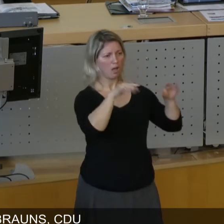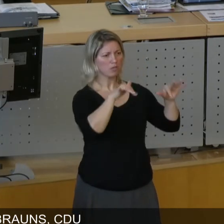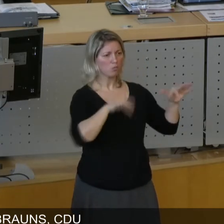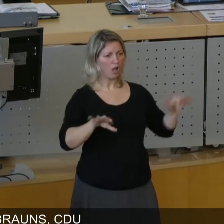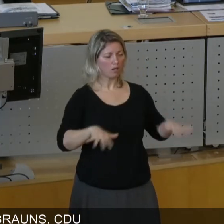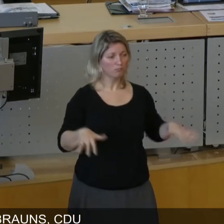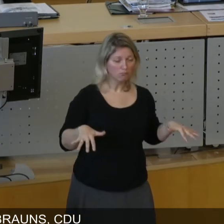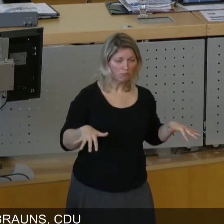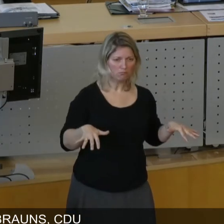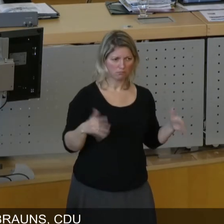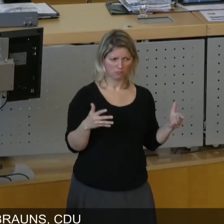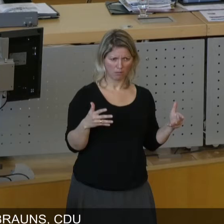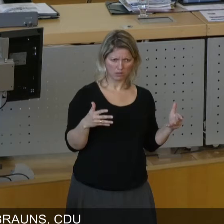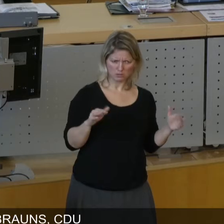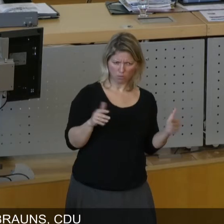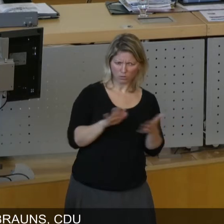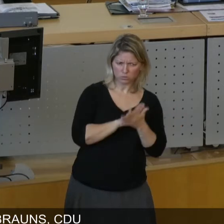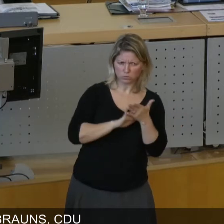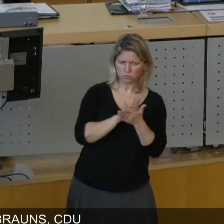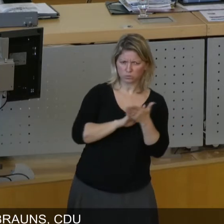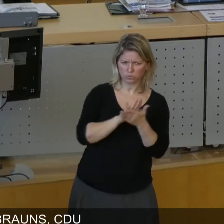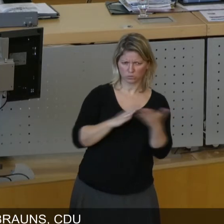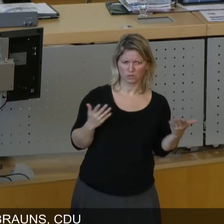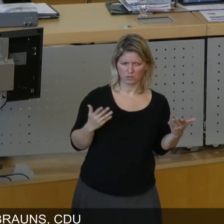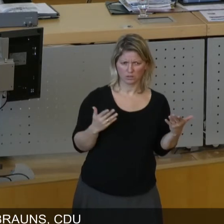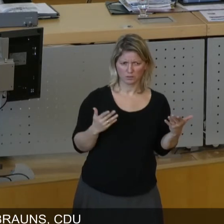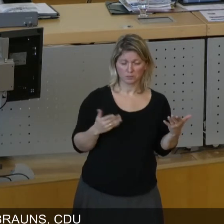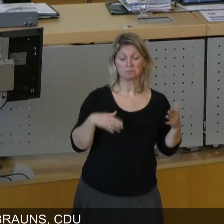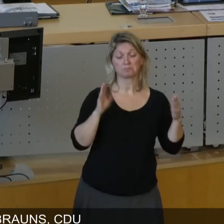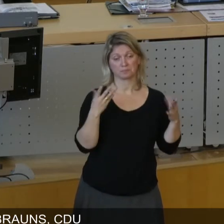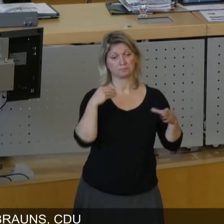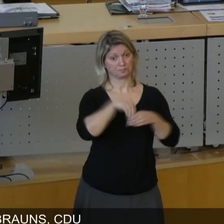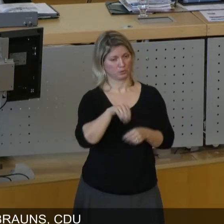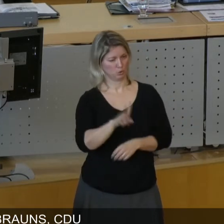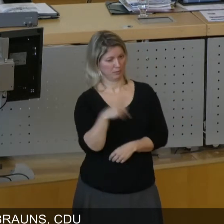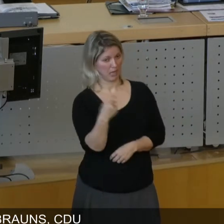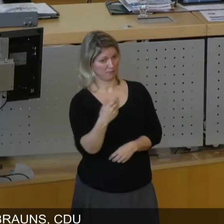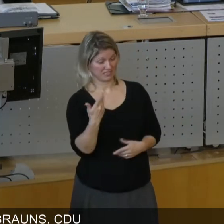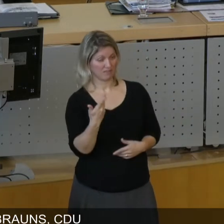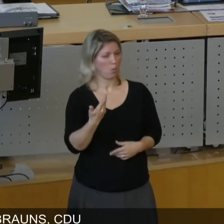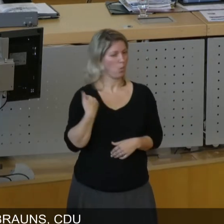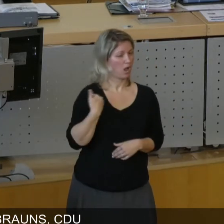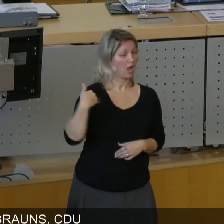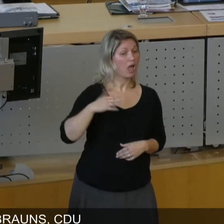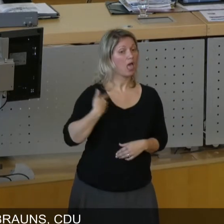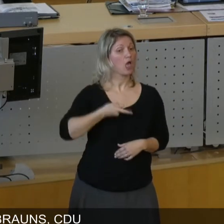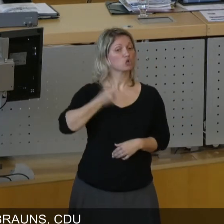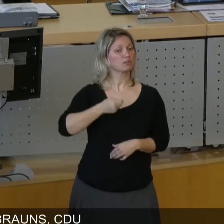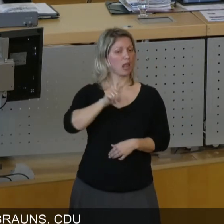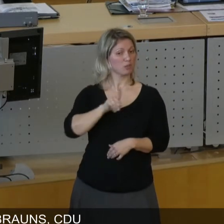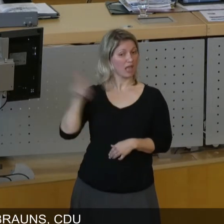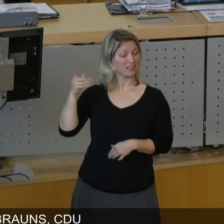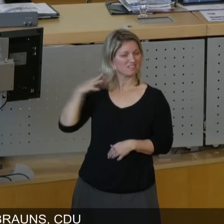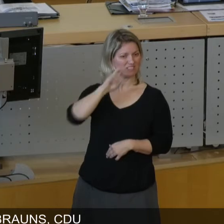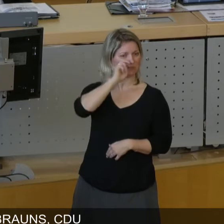und kommt es. Und das kommt rüber. Meine Damen und Herren, jetzt werde ich mal ein bisschen polemisch. Der Letzte, der das versucht hat, ist der Herr Schmidt-Lomontaine gewesen mit der